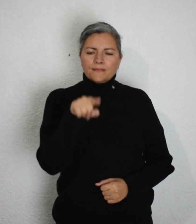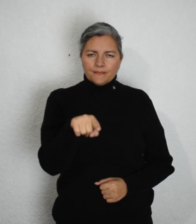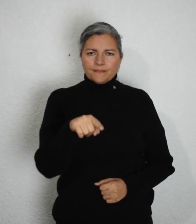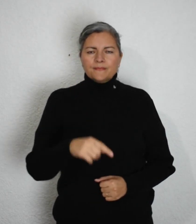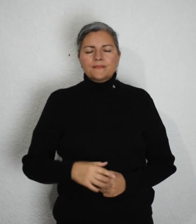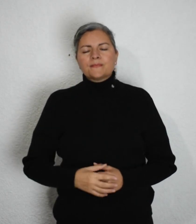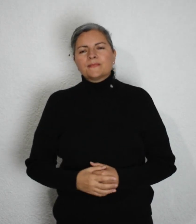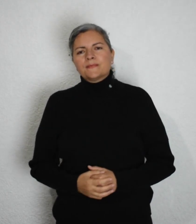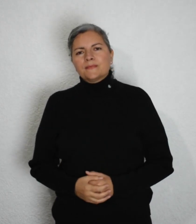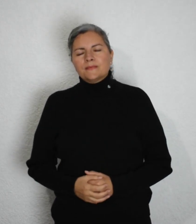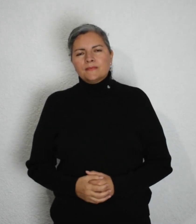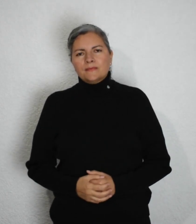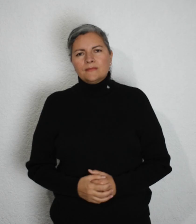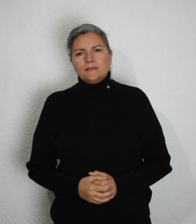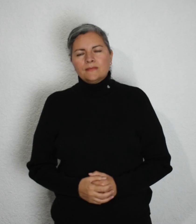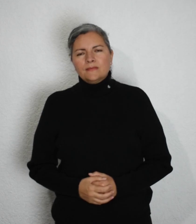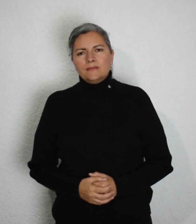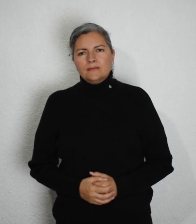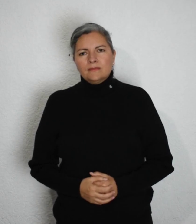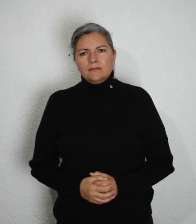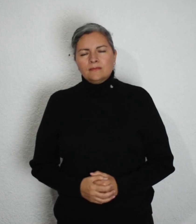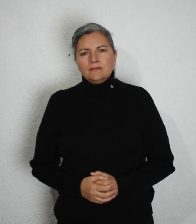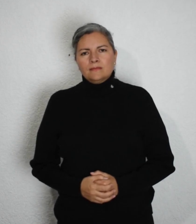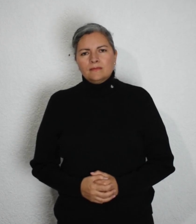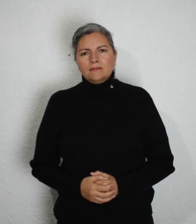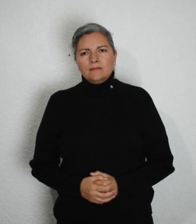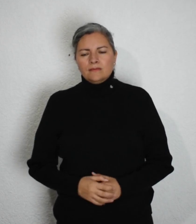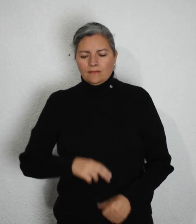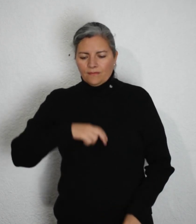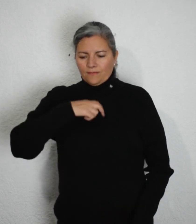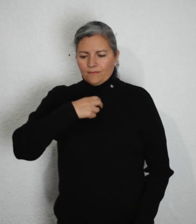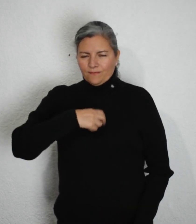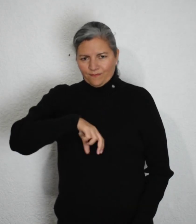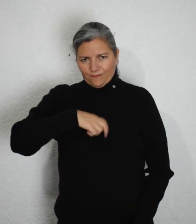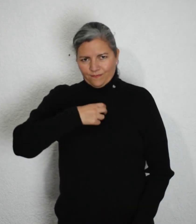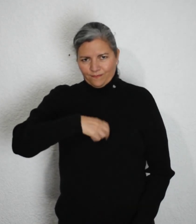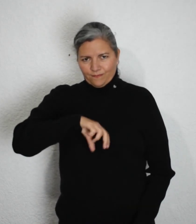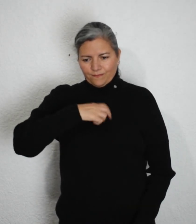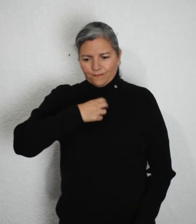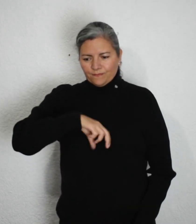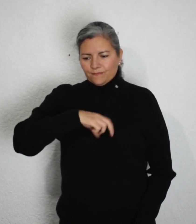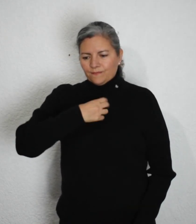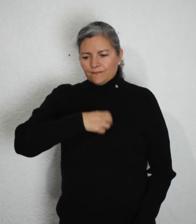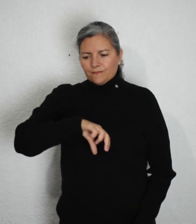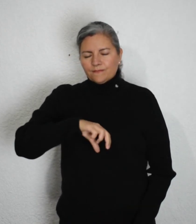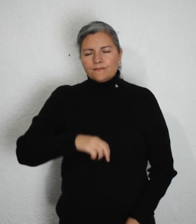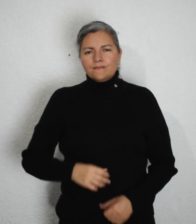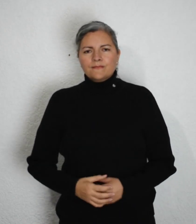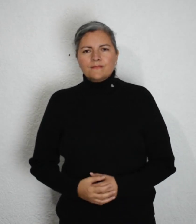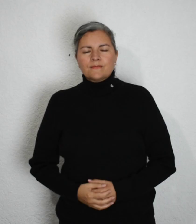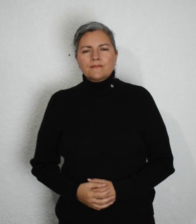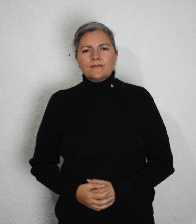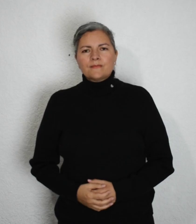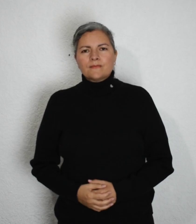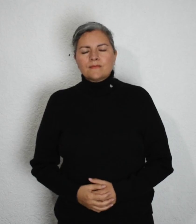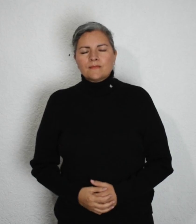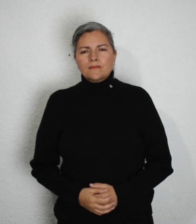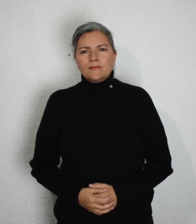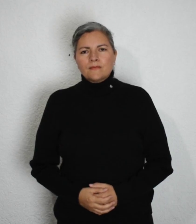demanda, queja, original,